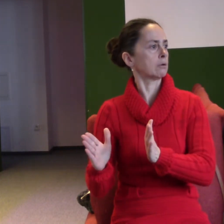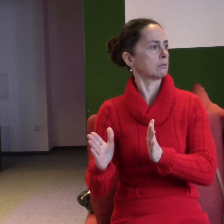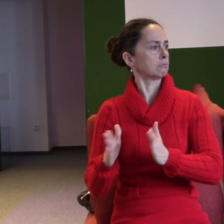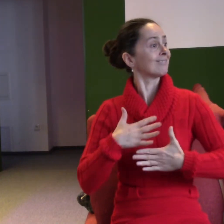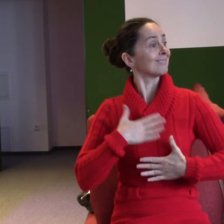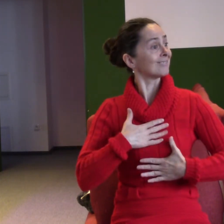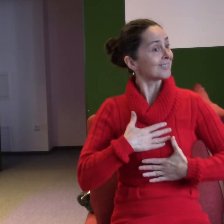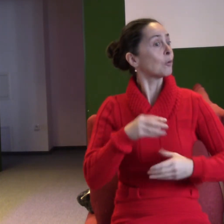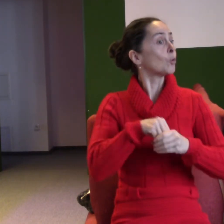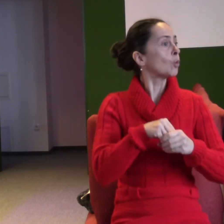pořádek.